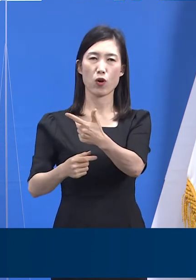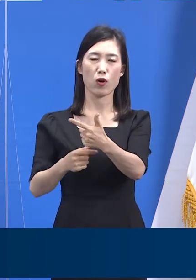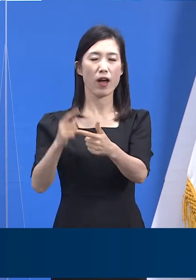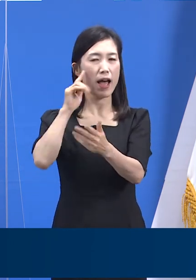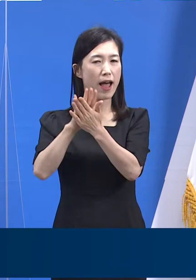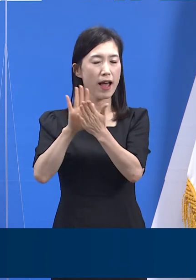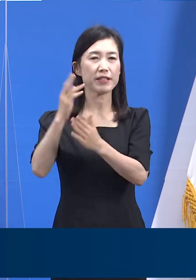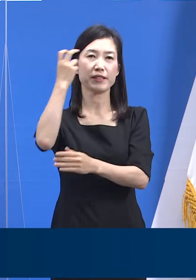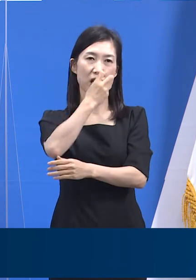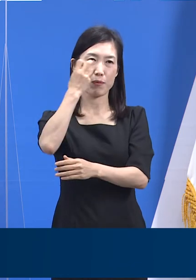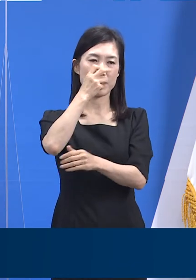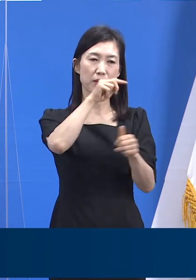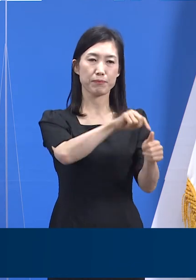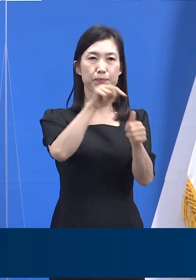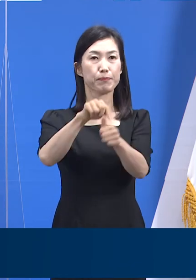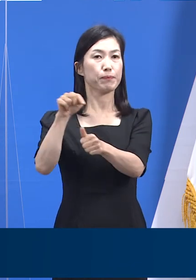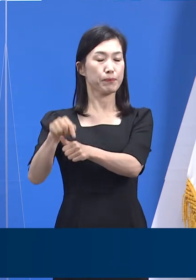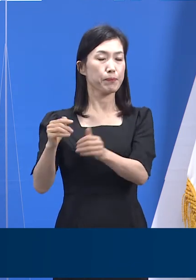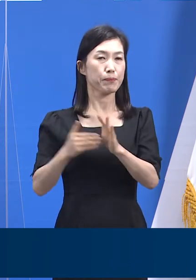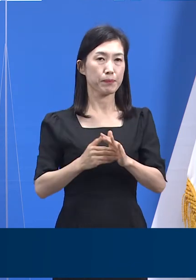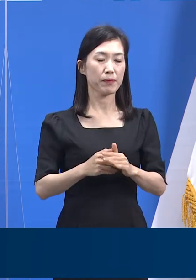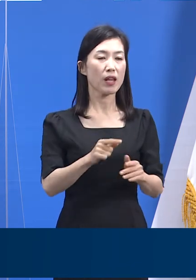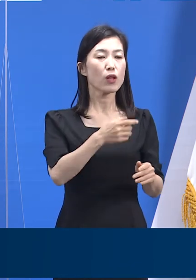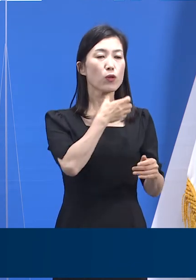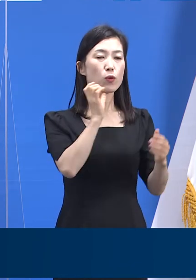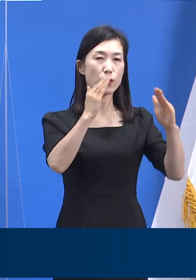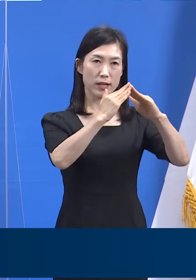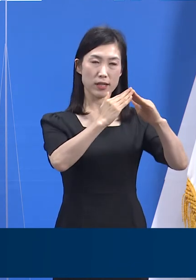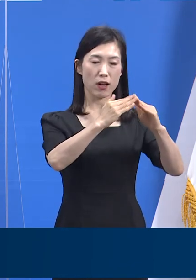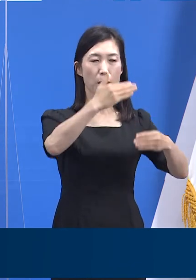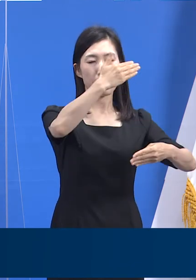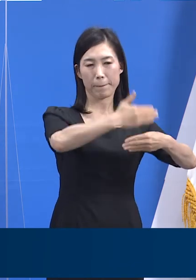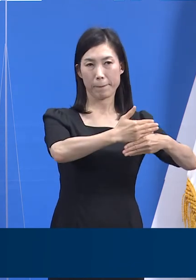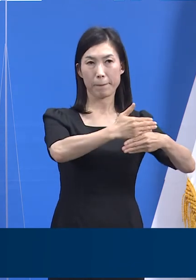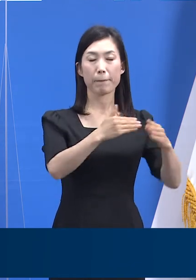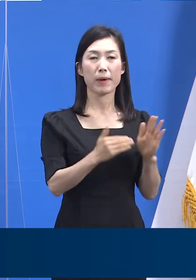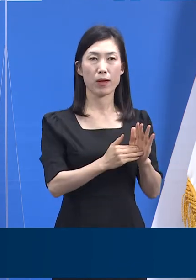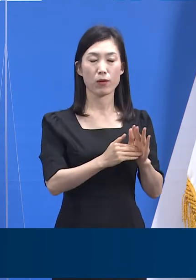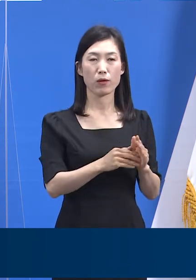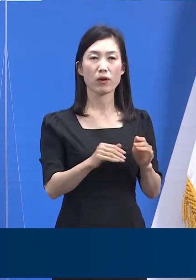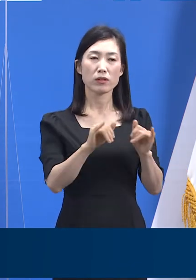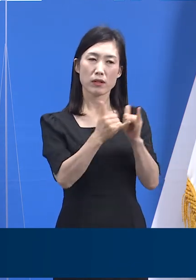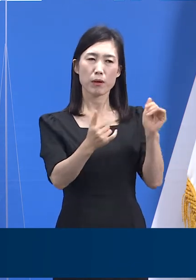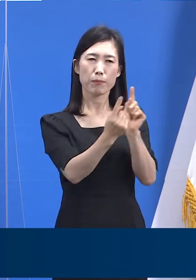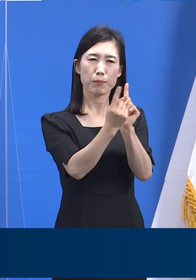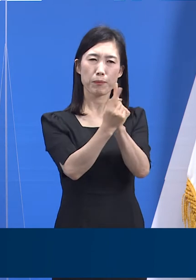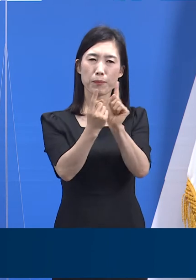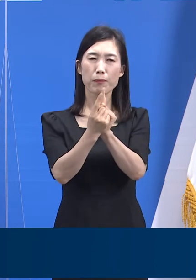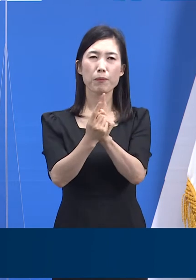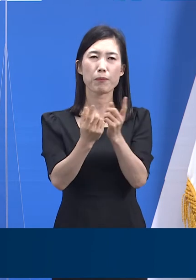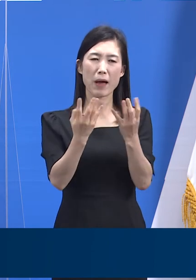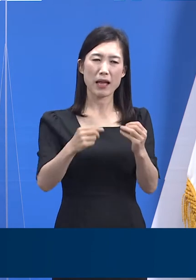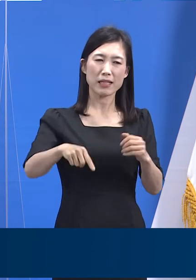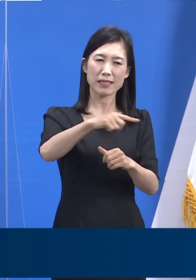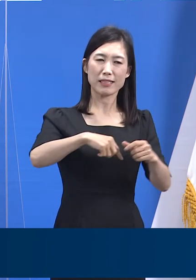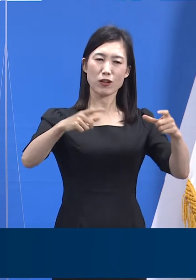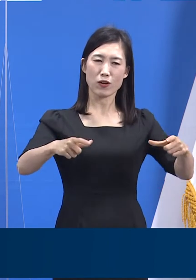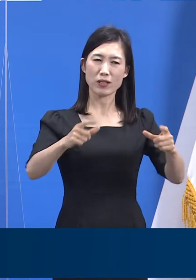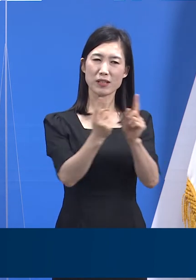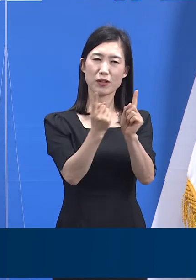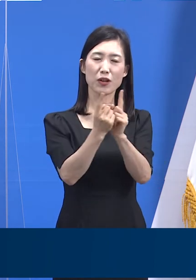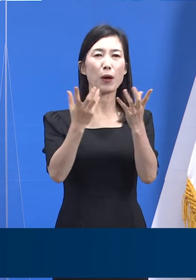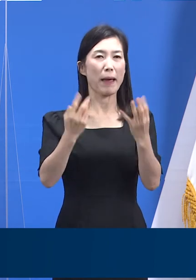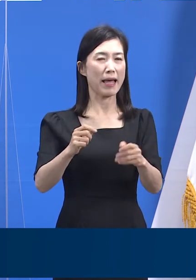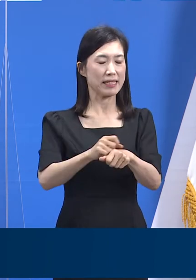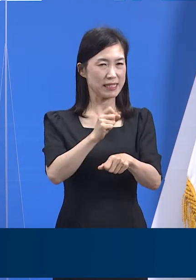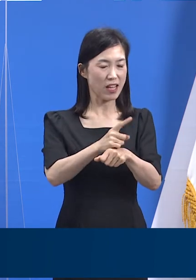조치했습니다. 해당 노인정은 운영을 중지하였으며 사람 간의 교류가 잦은 지역사의 특성을 고려하여